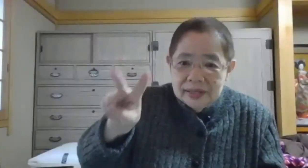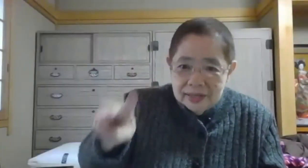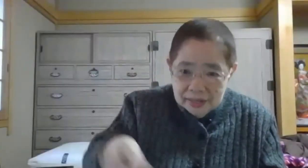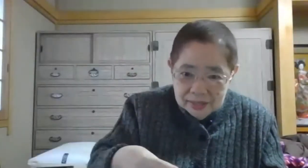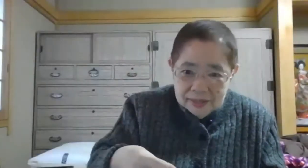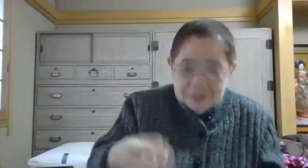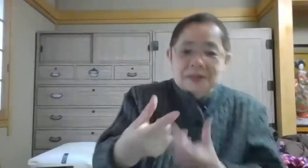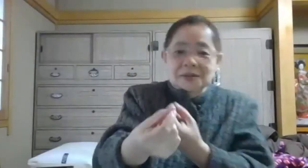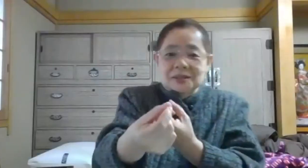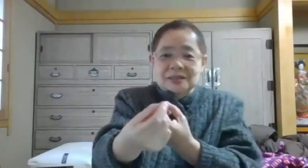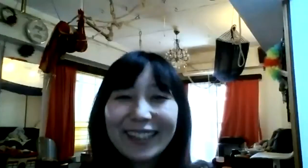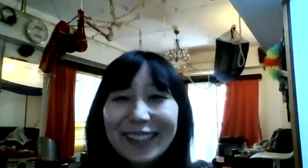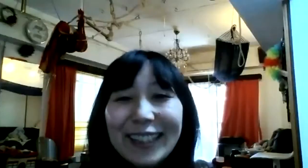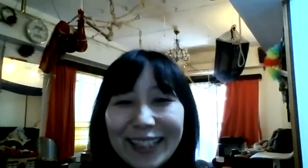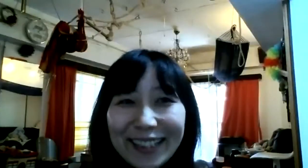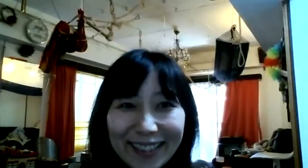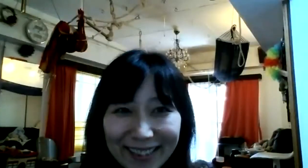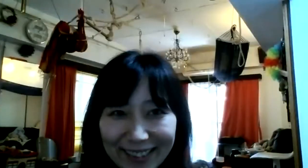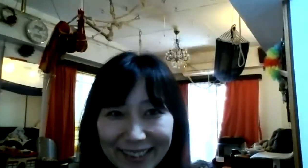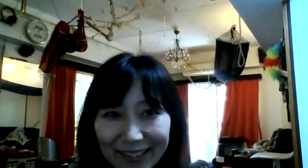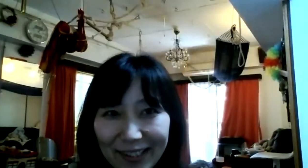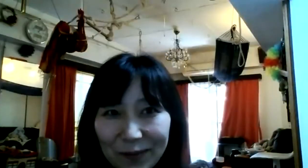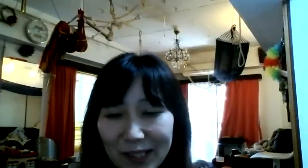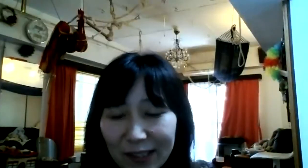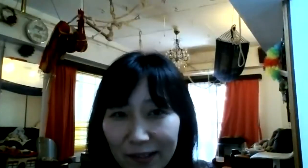りそうです、ありがとうございますありがとうございます